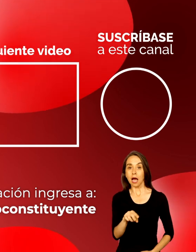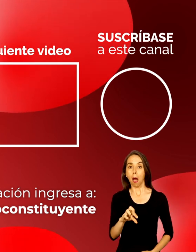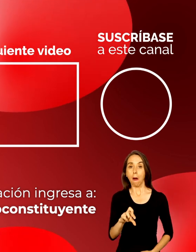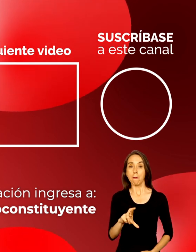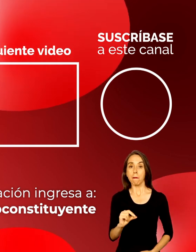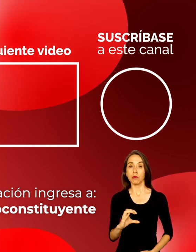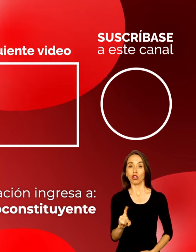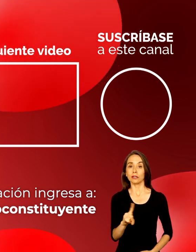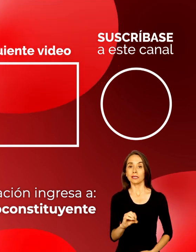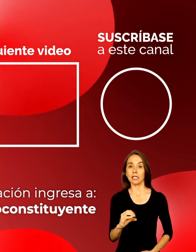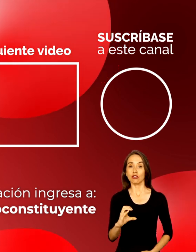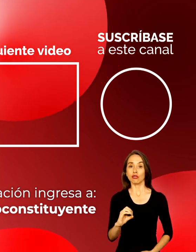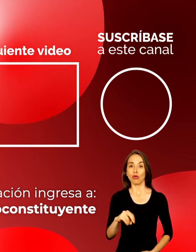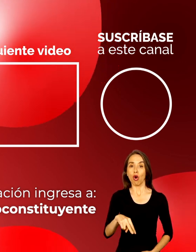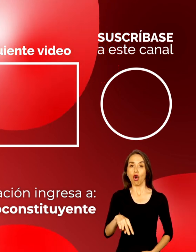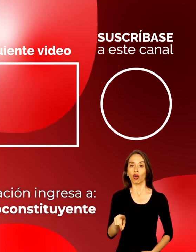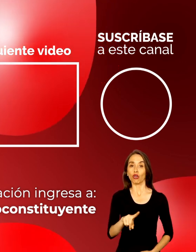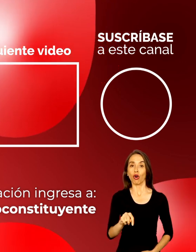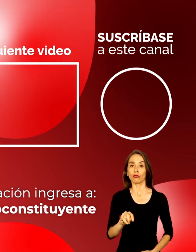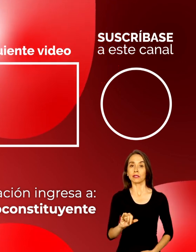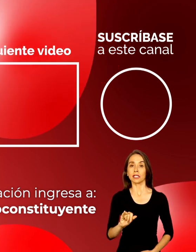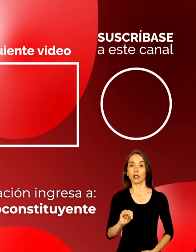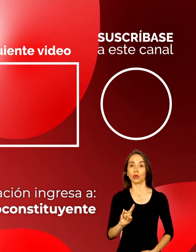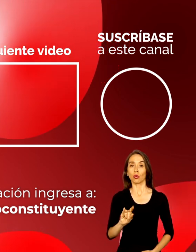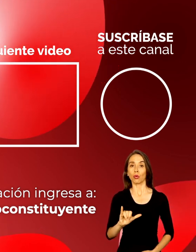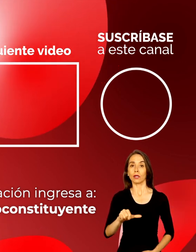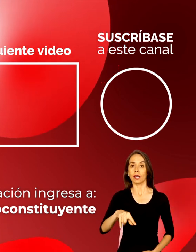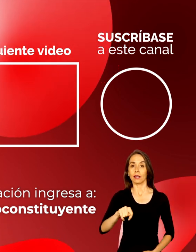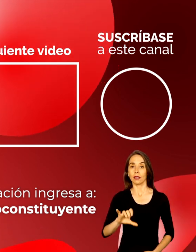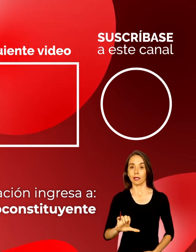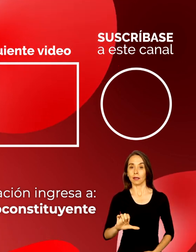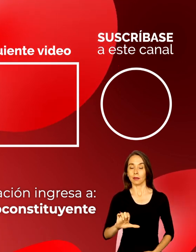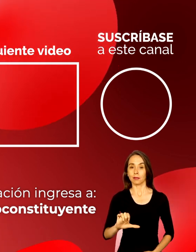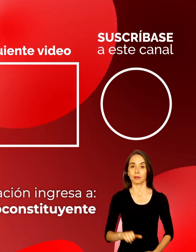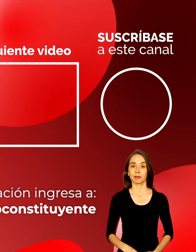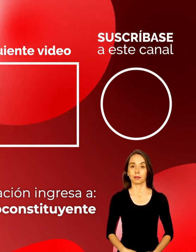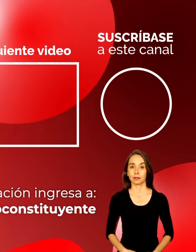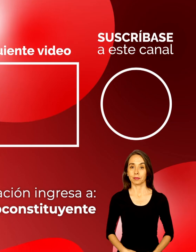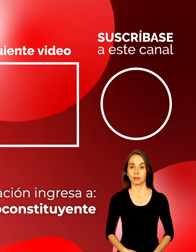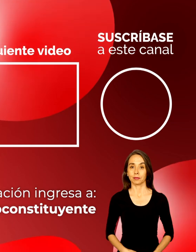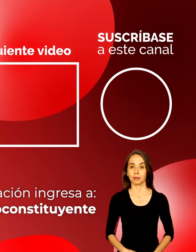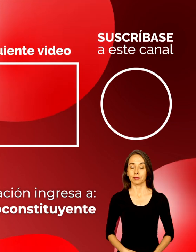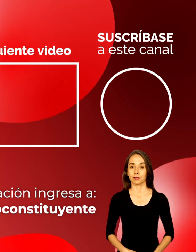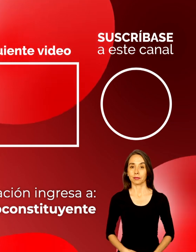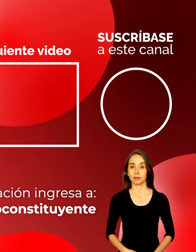constituyente..bcn.cl.bcn.cl con.bcn.cn